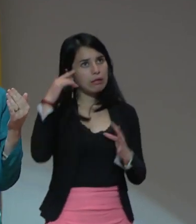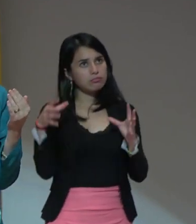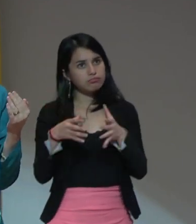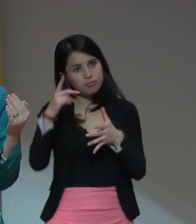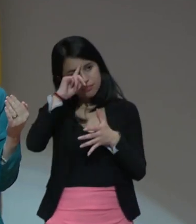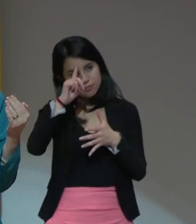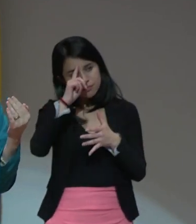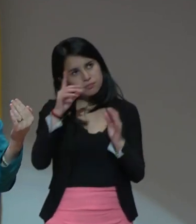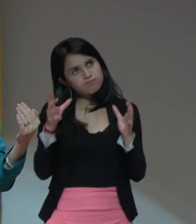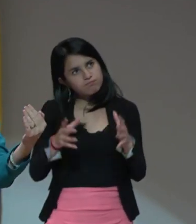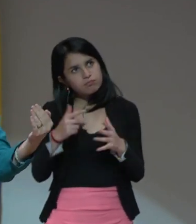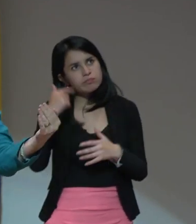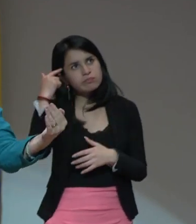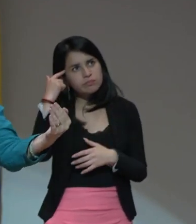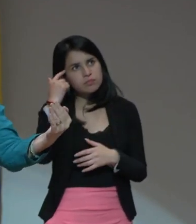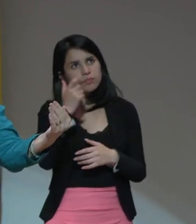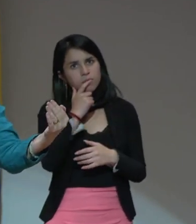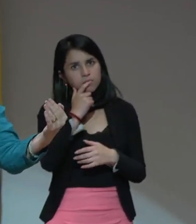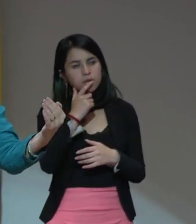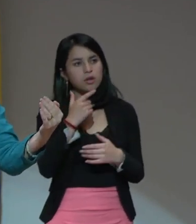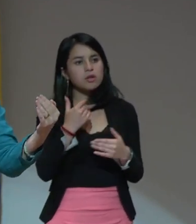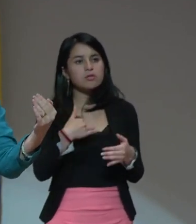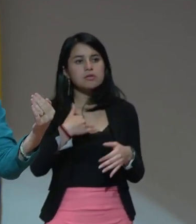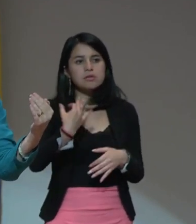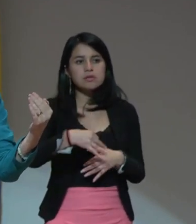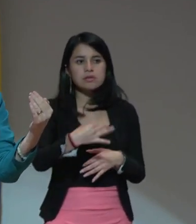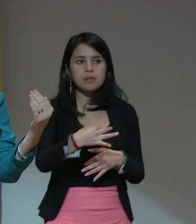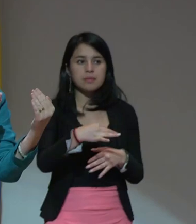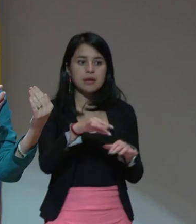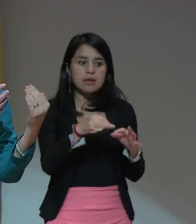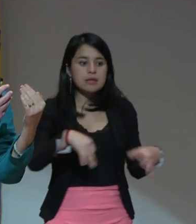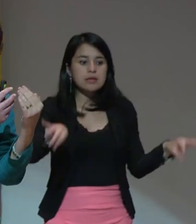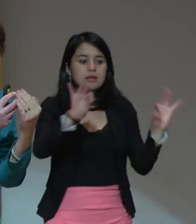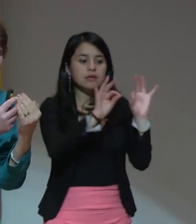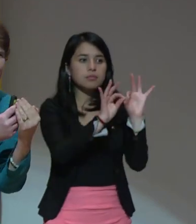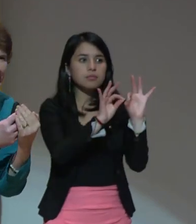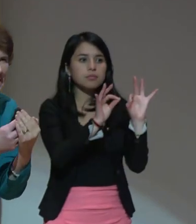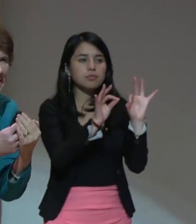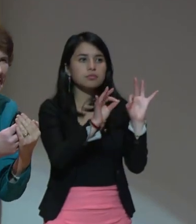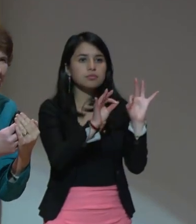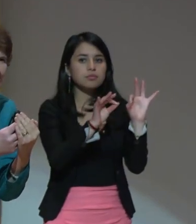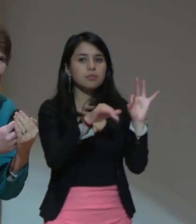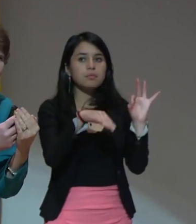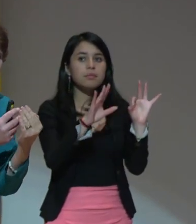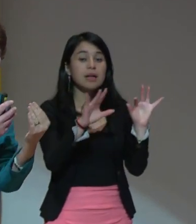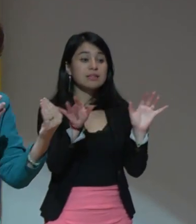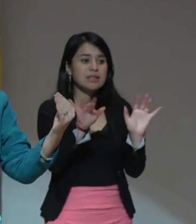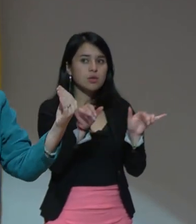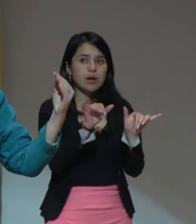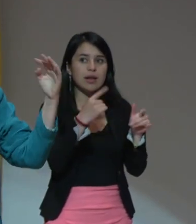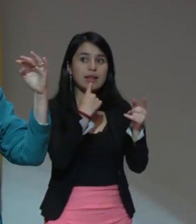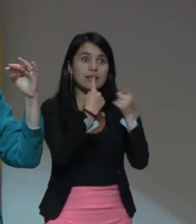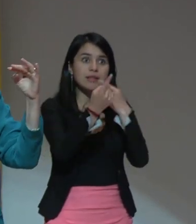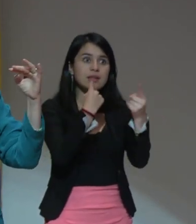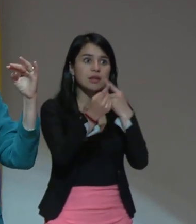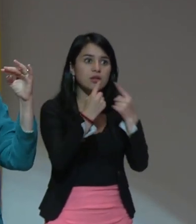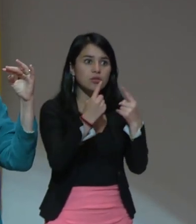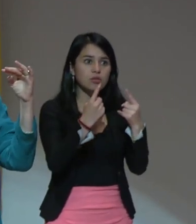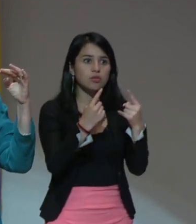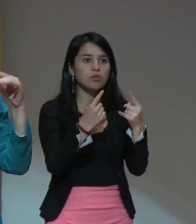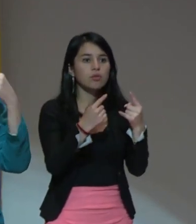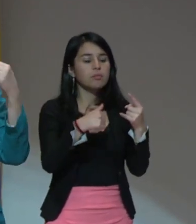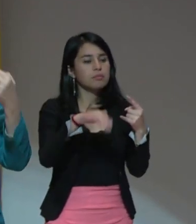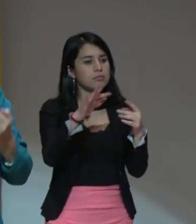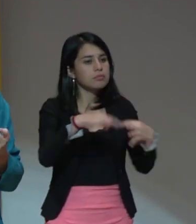lo que es siempre importante en el diálogo crear